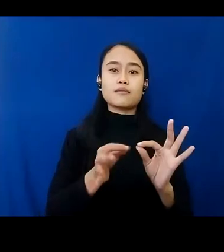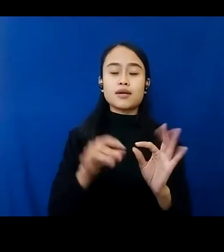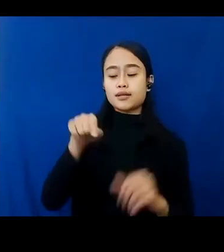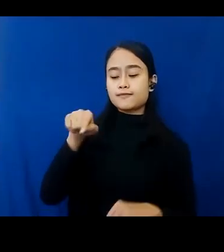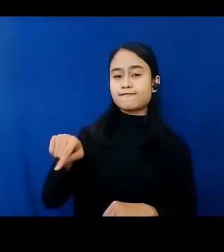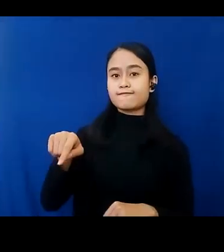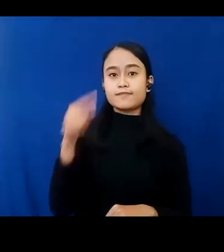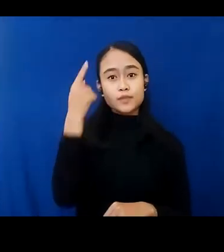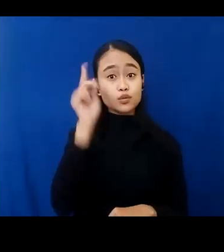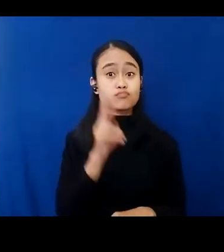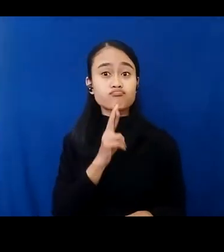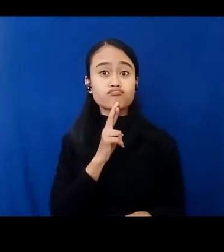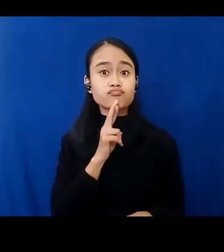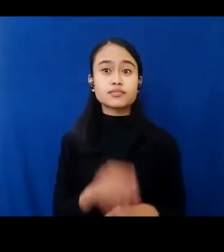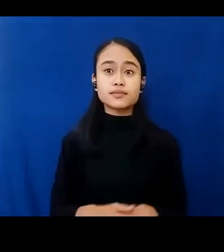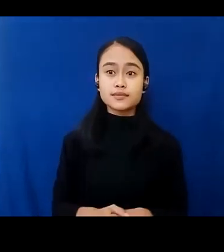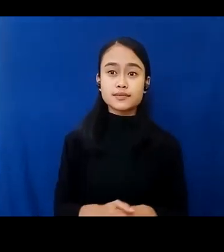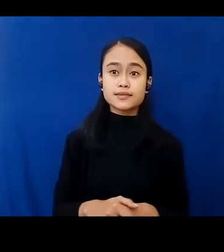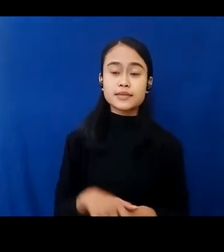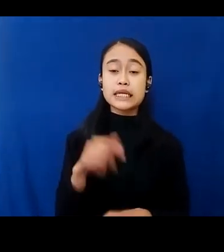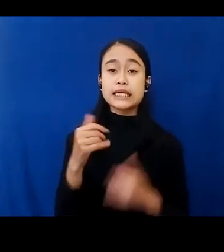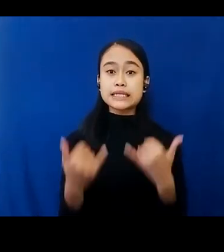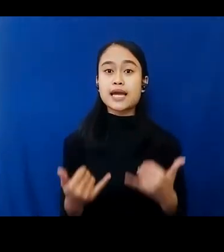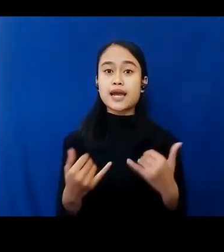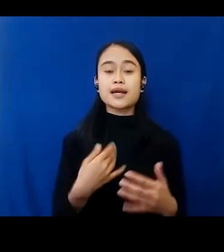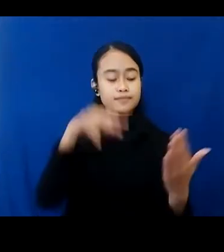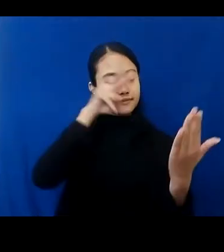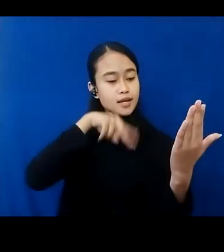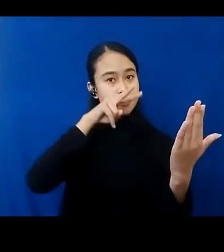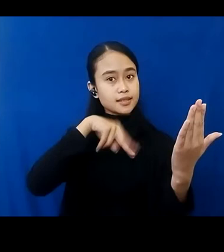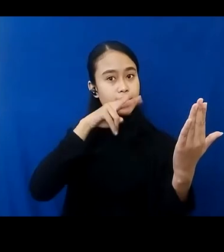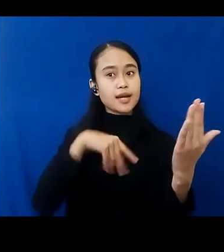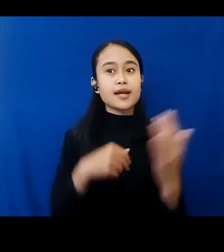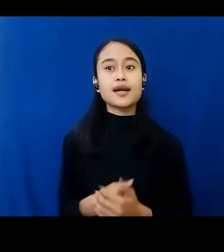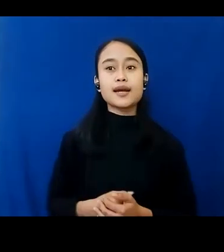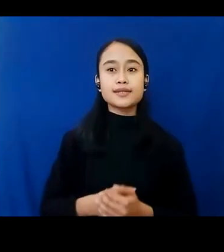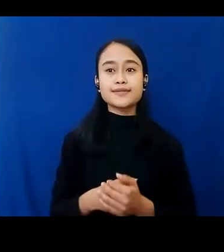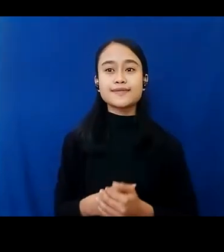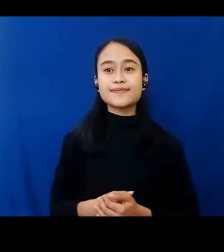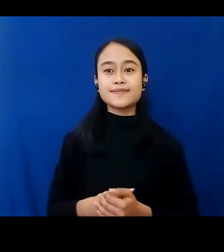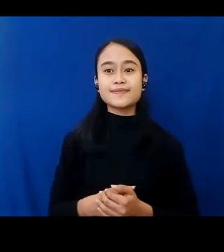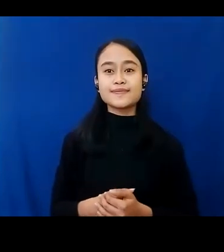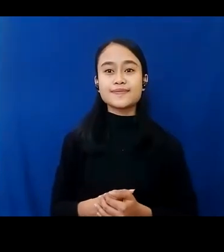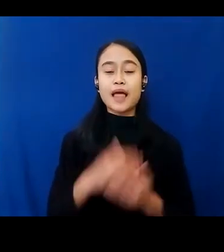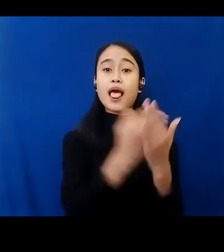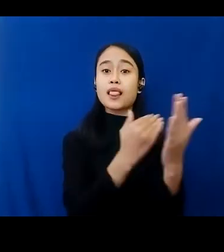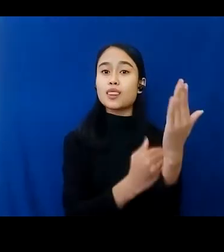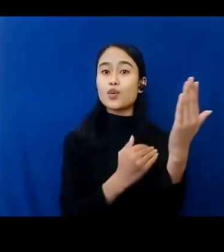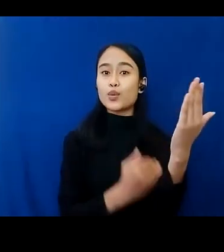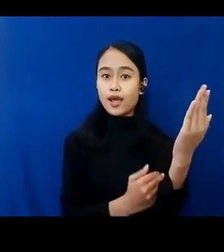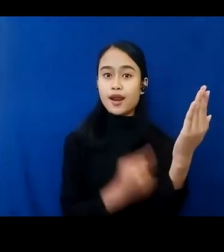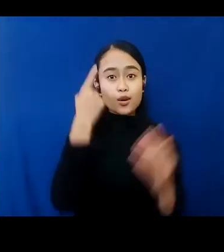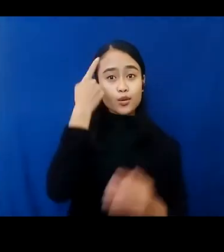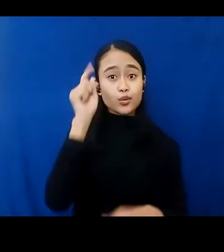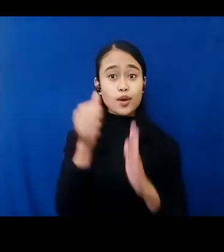disediakan. Dan sekarang kami akan membacakan terlebih dahulu, Bapak-Ibu dan peserta sekalian, tata tertib untuk acara